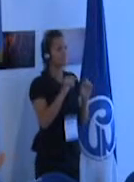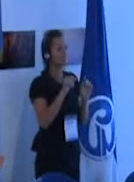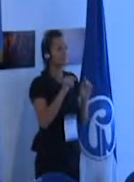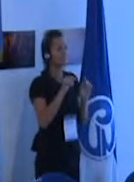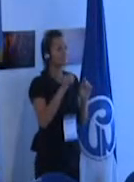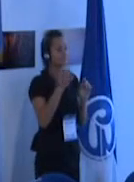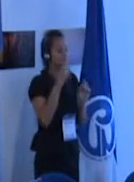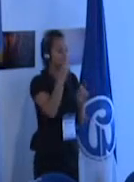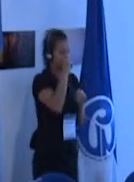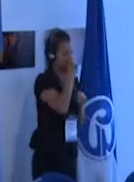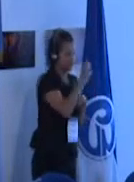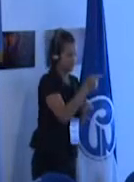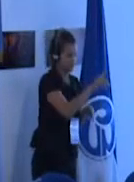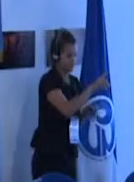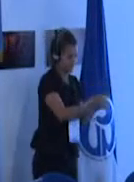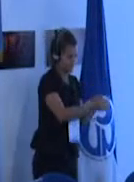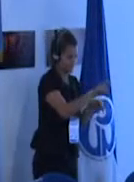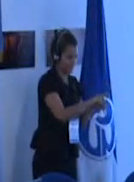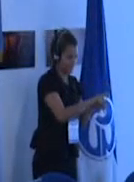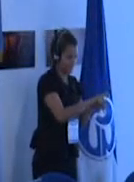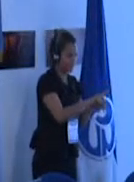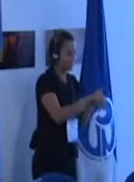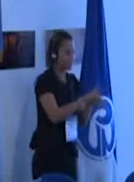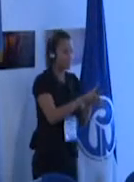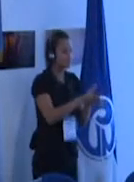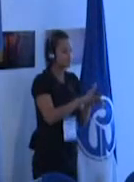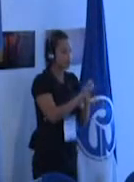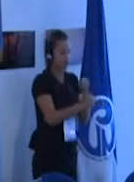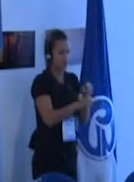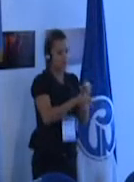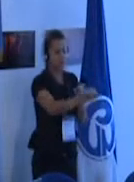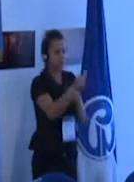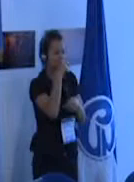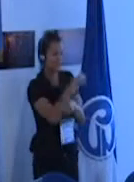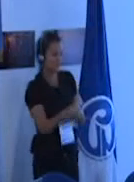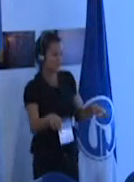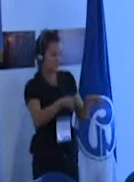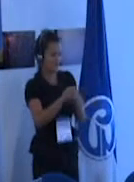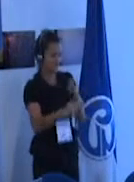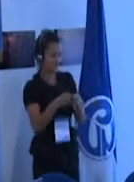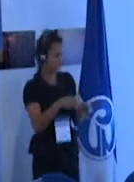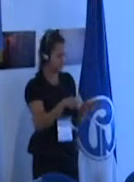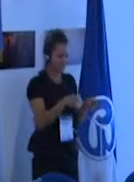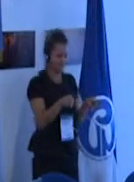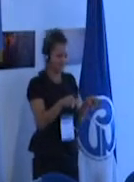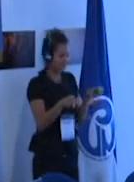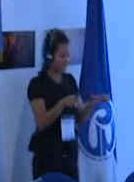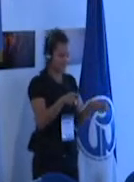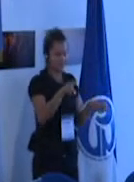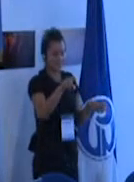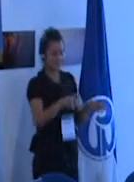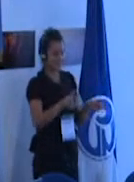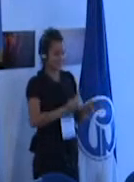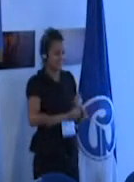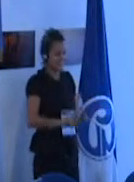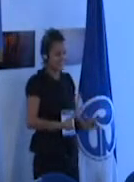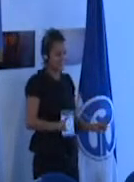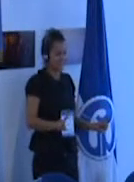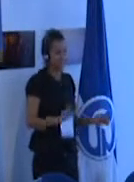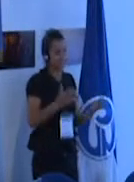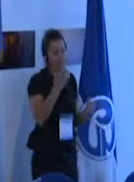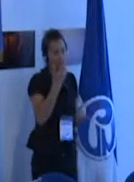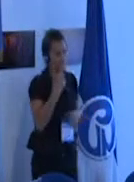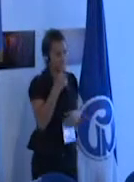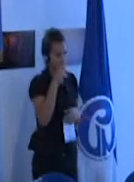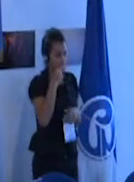necesidades de su la clase de su edad de los otros niños es muy diferente los padres de los niños con síndrome